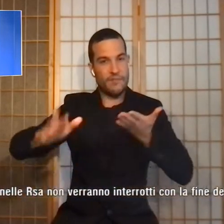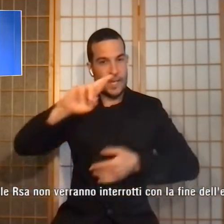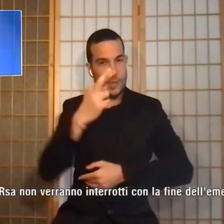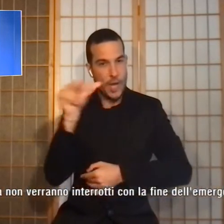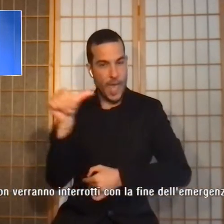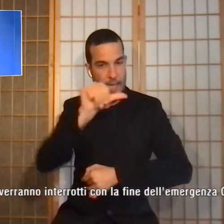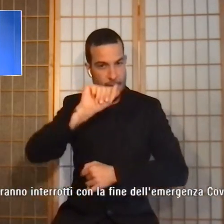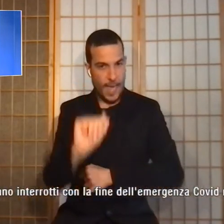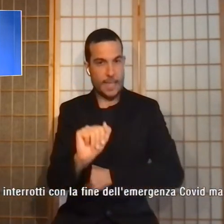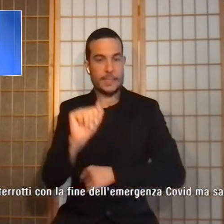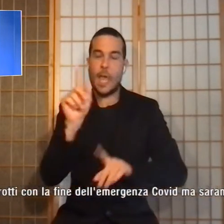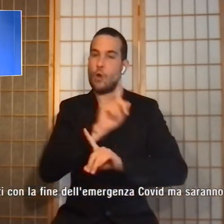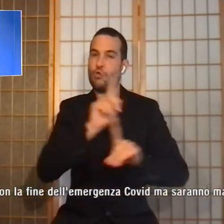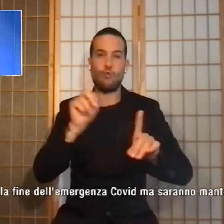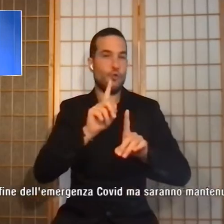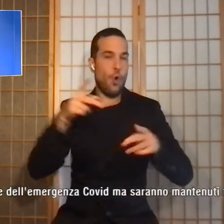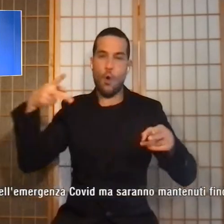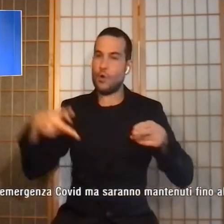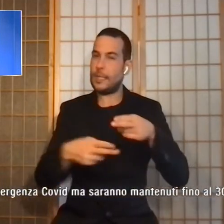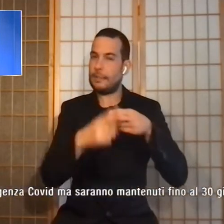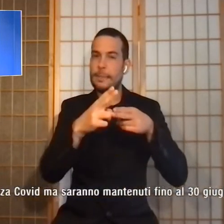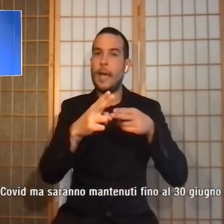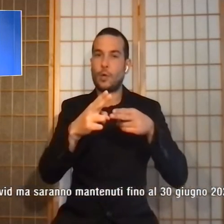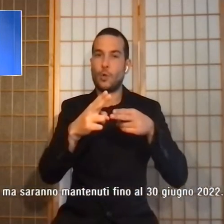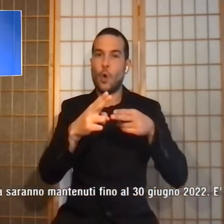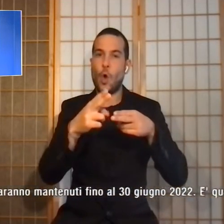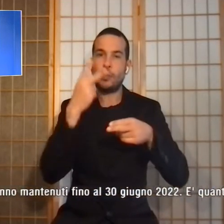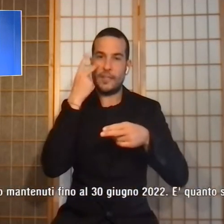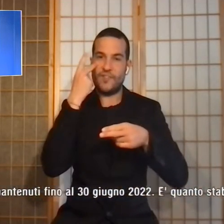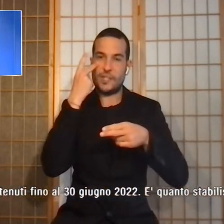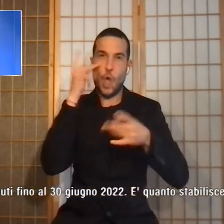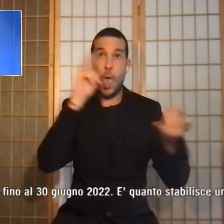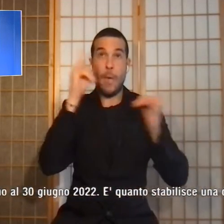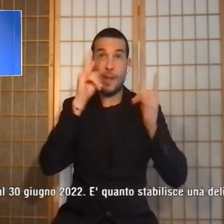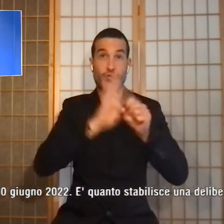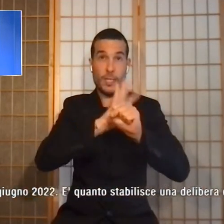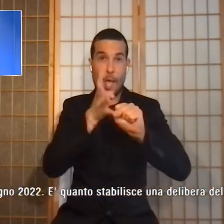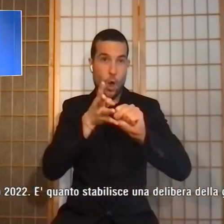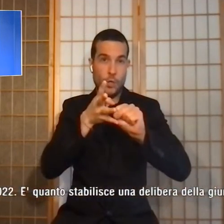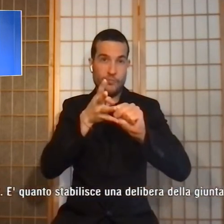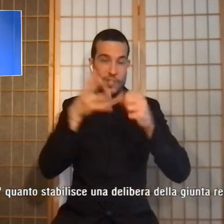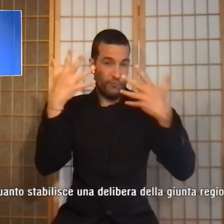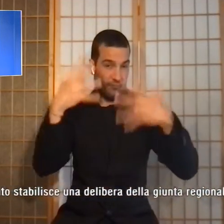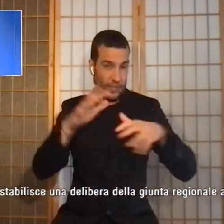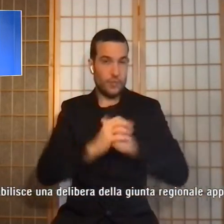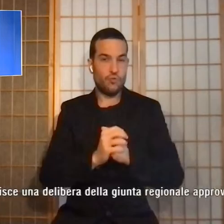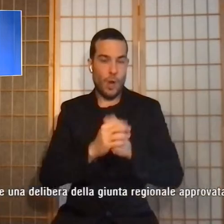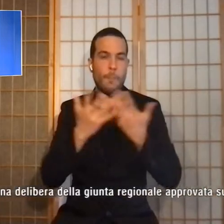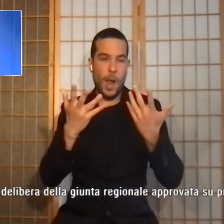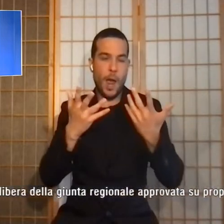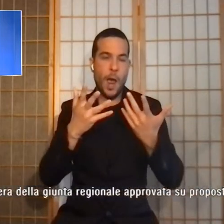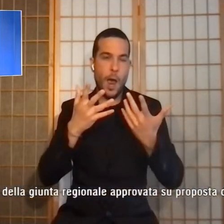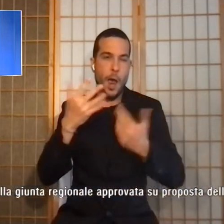verranno interrotti con la fine dell'emergenza Covid, ma saranno mantenuti fino al 30 giugno.